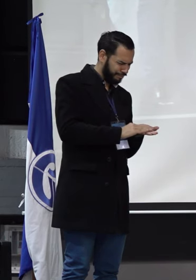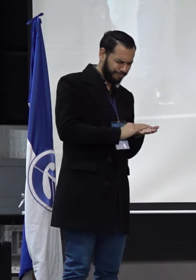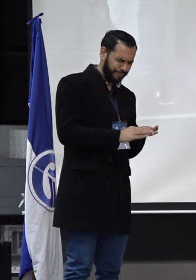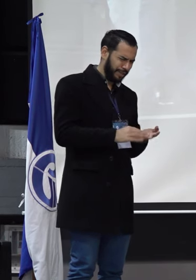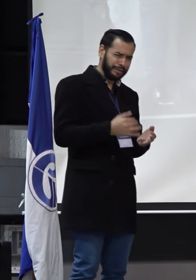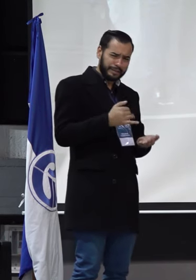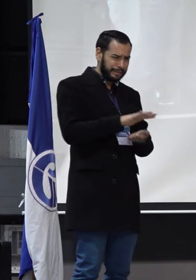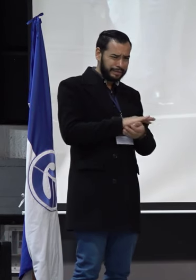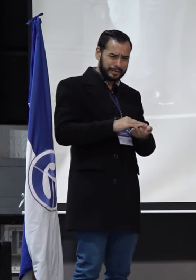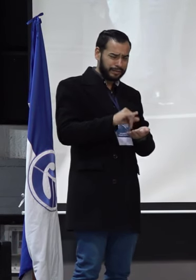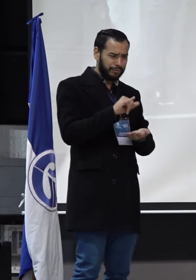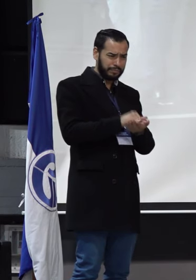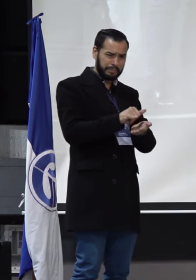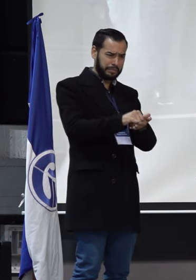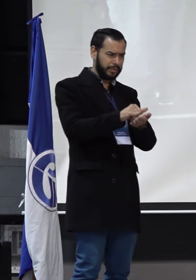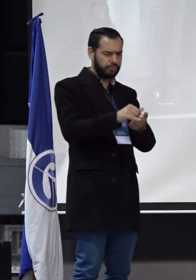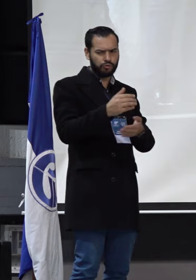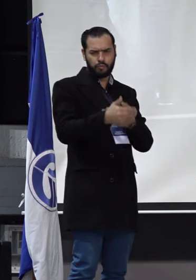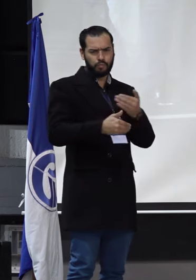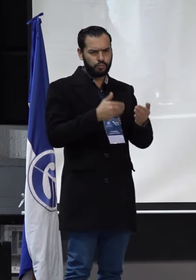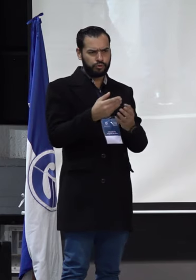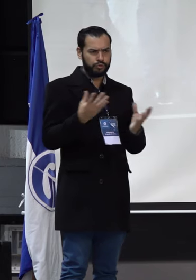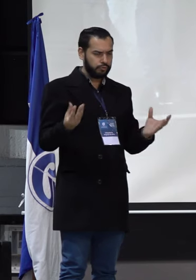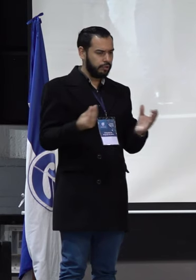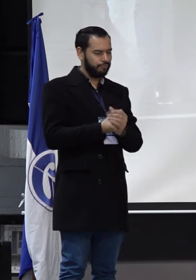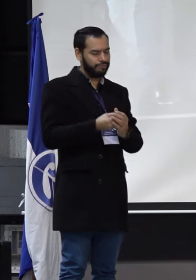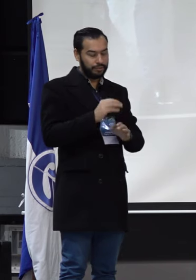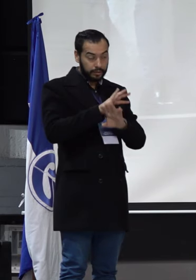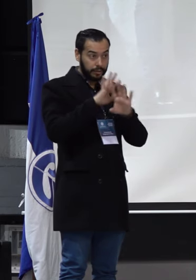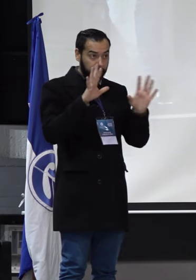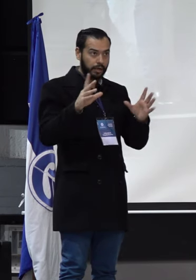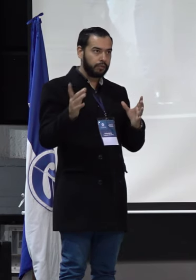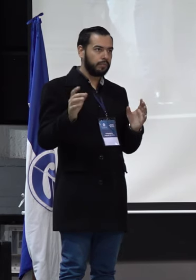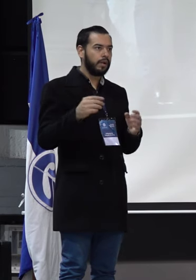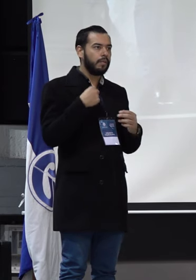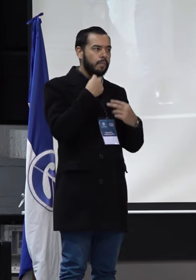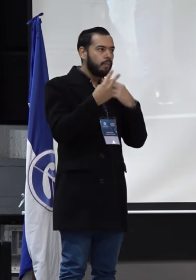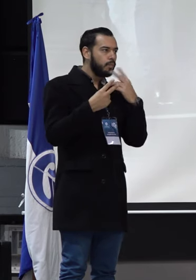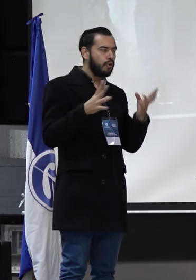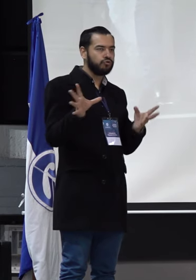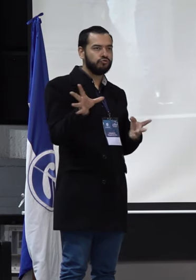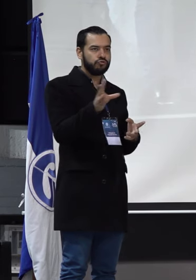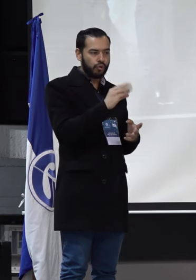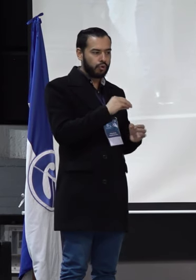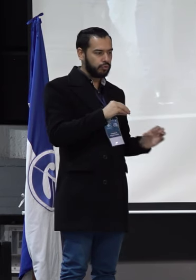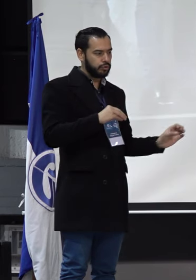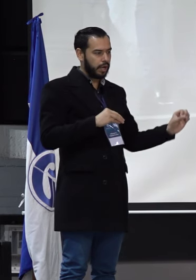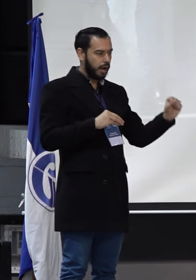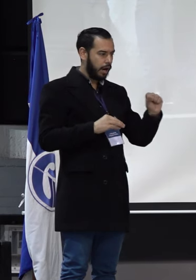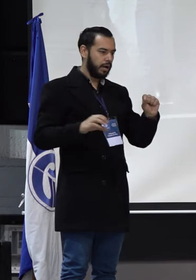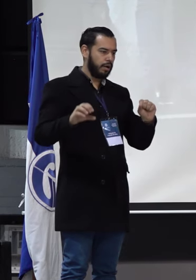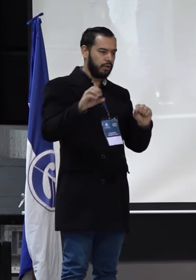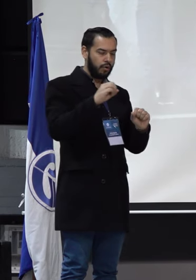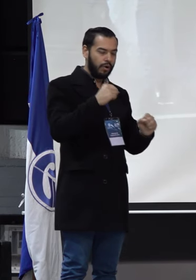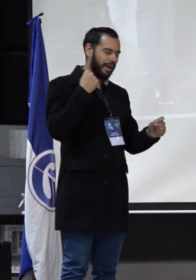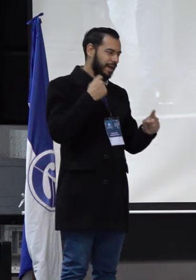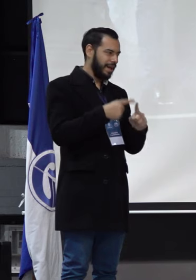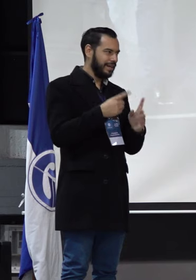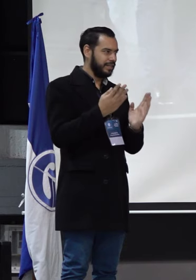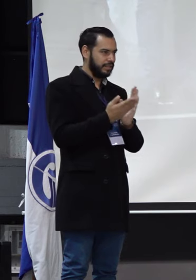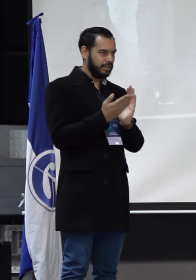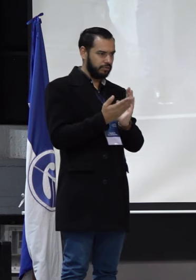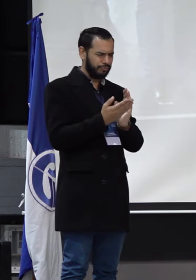tenemos que ser claros con el proceso de inclusión para que la voz de todos y todas, de los egresados,